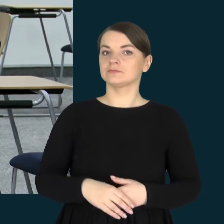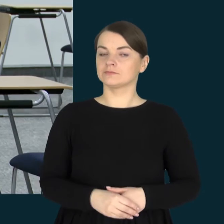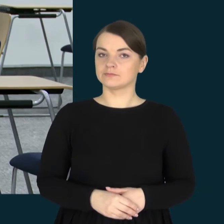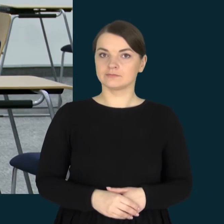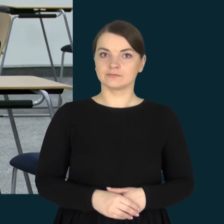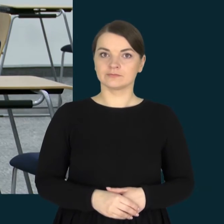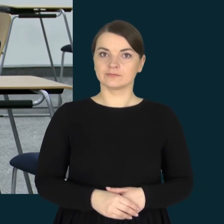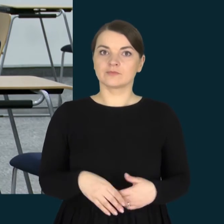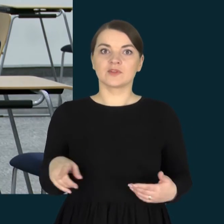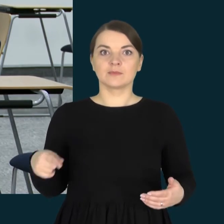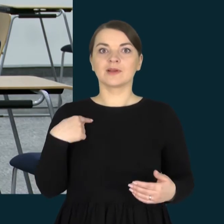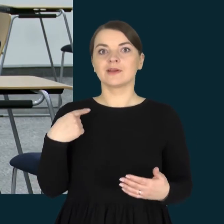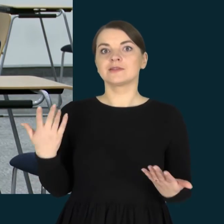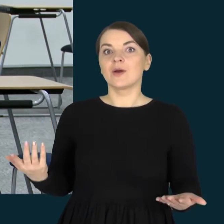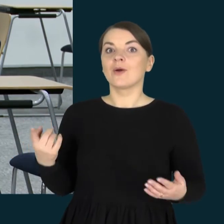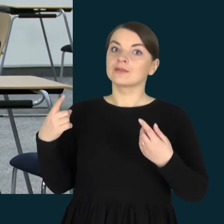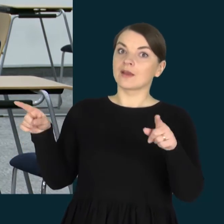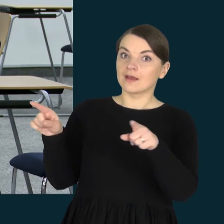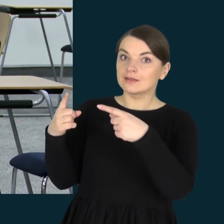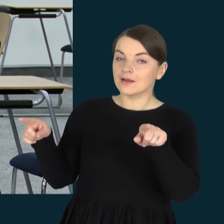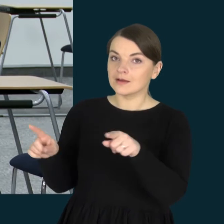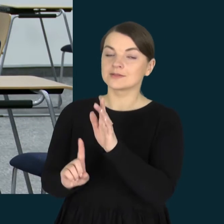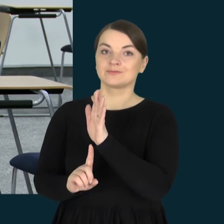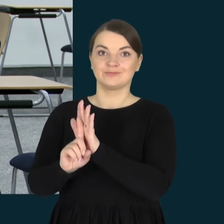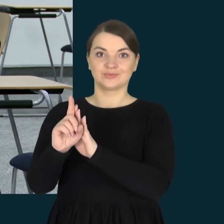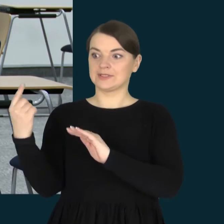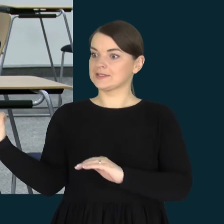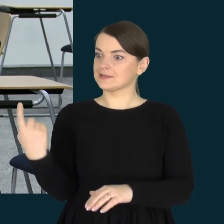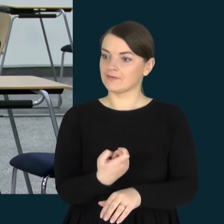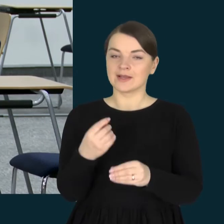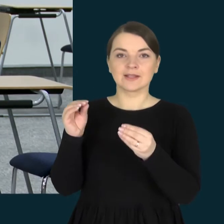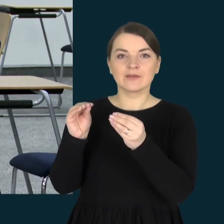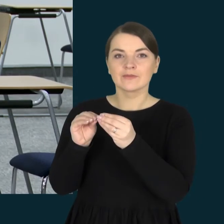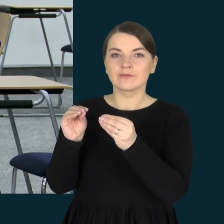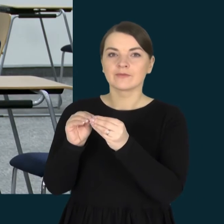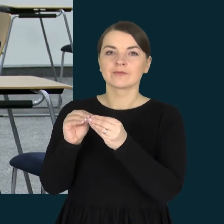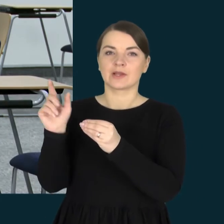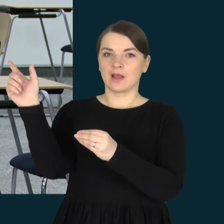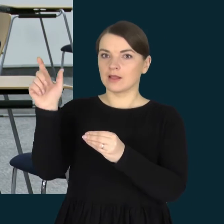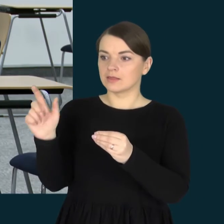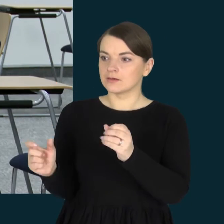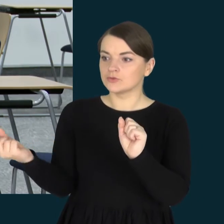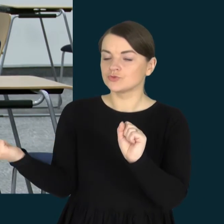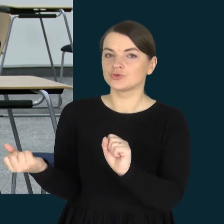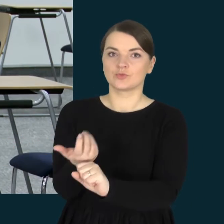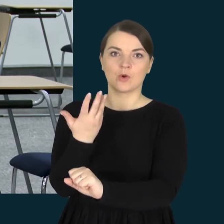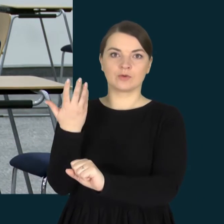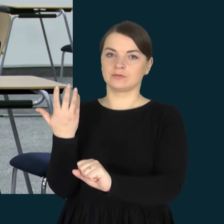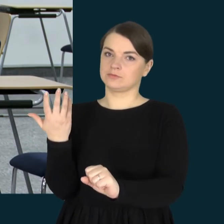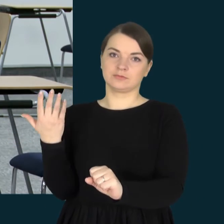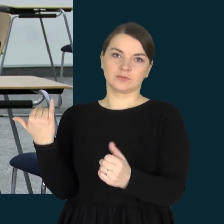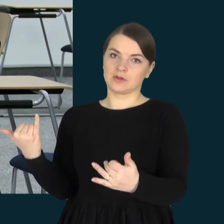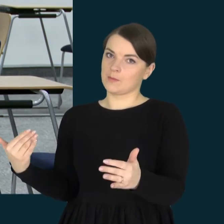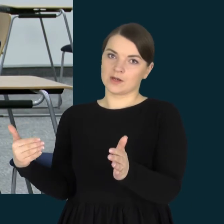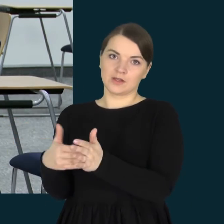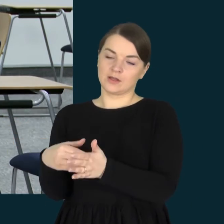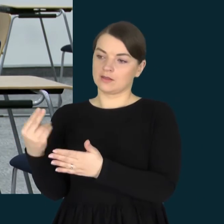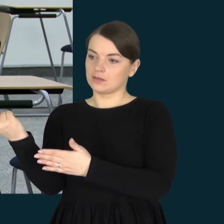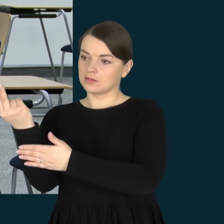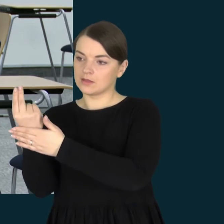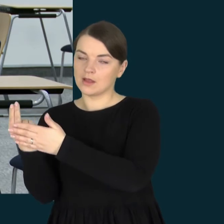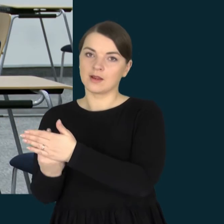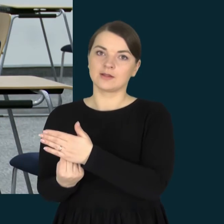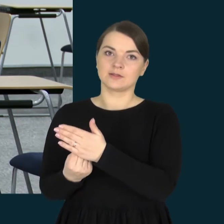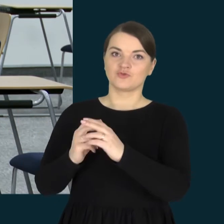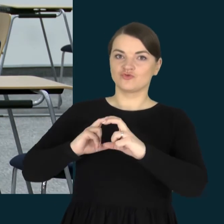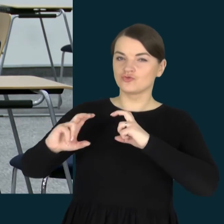pradėjom dainuoti dainėlės. Ta pačią savaitę jis išmoko į lėraštį. Ir iki šiol jis yra dainininkas,